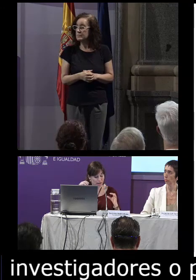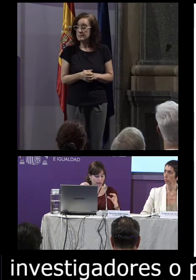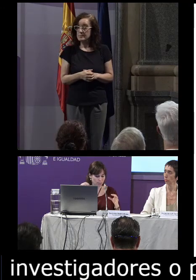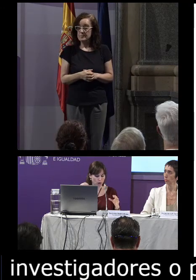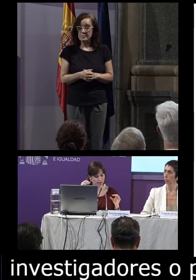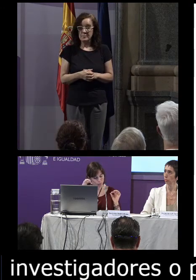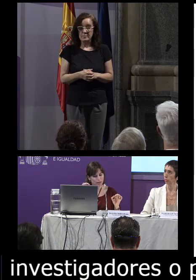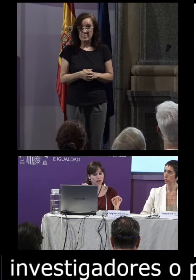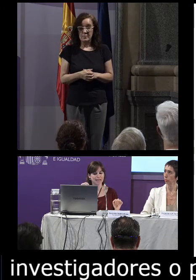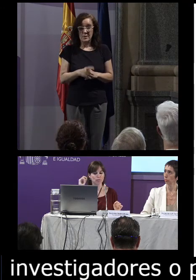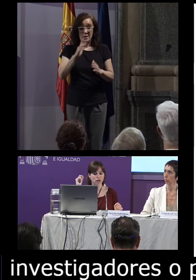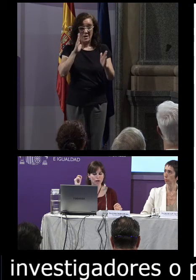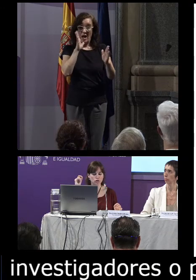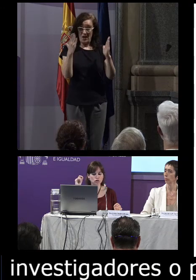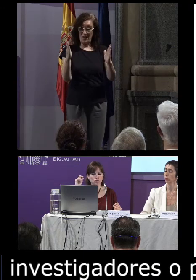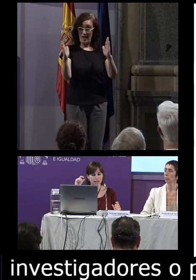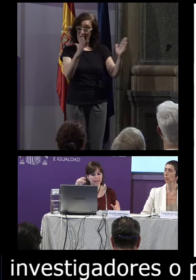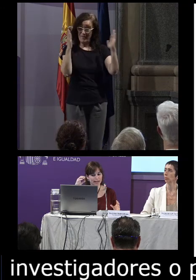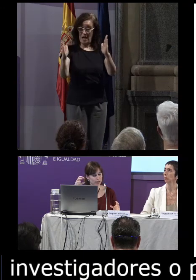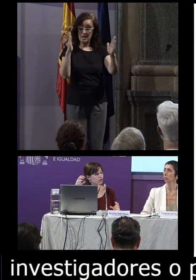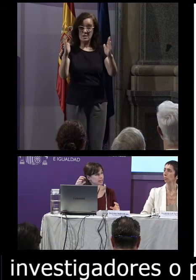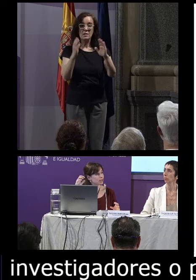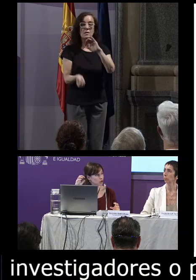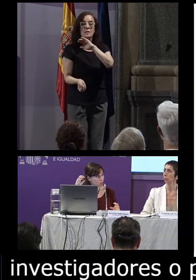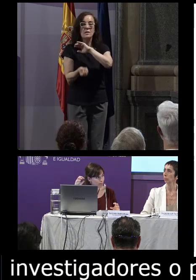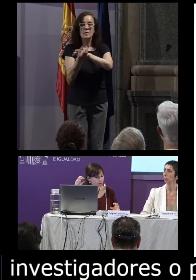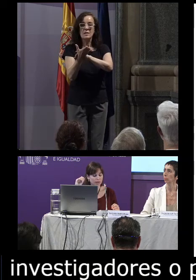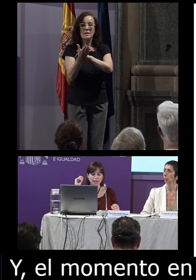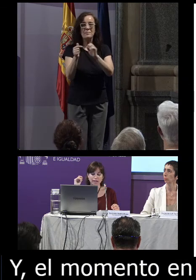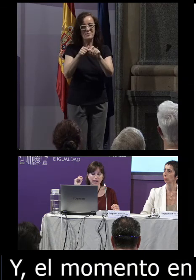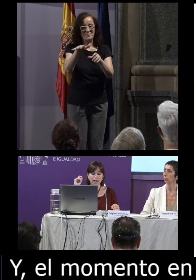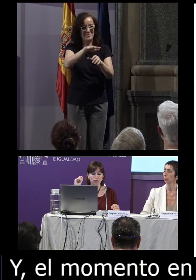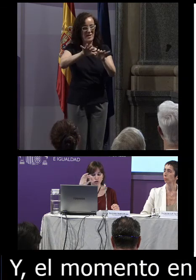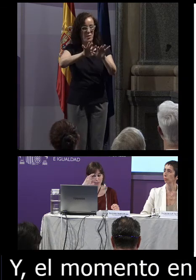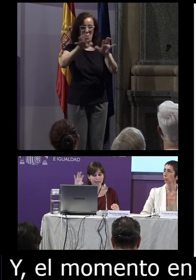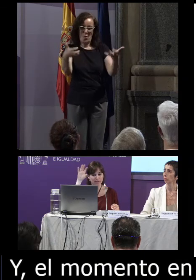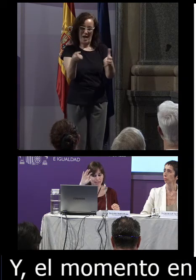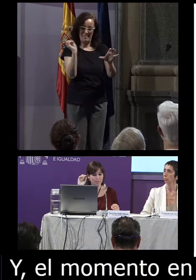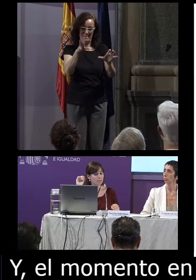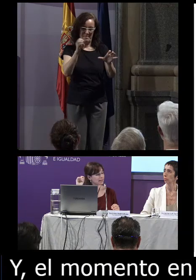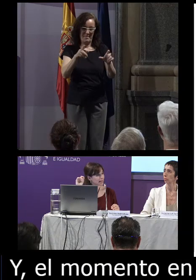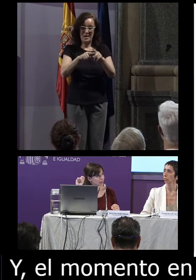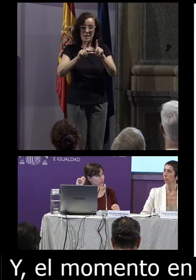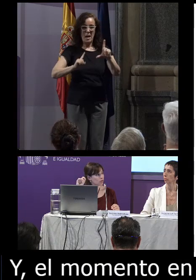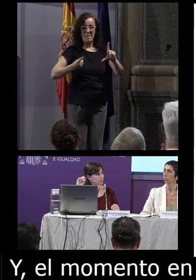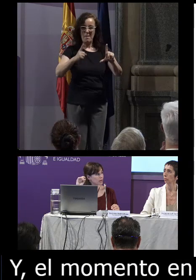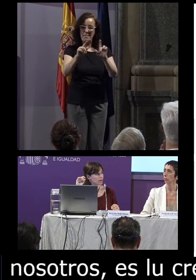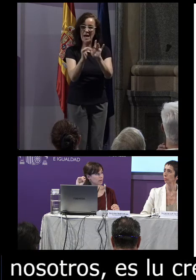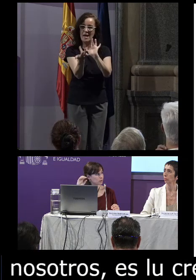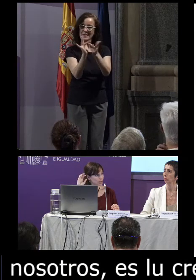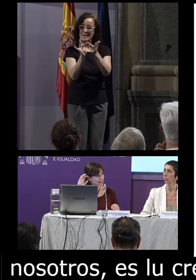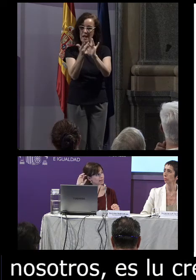el momento en el que estamos ahora nosotros es la creación del sitio web donde habrá también este mapa interactivo